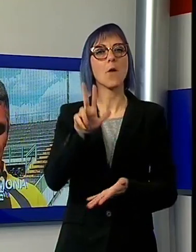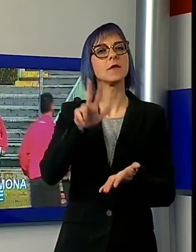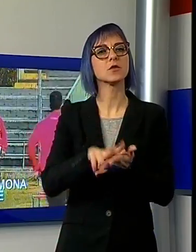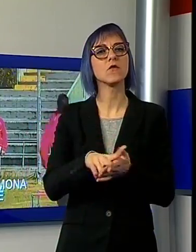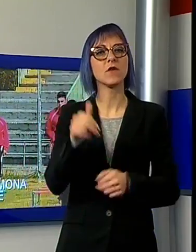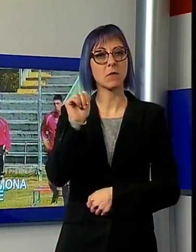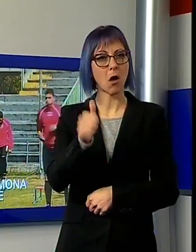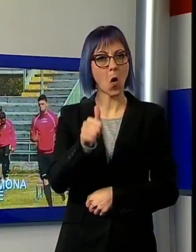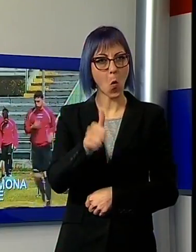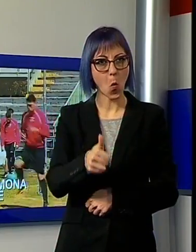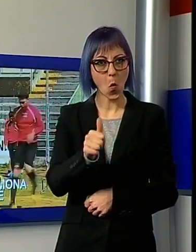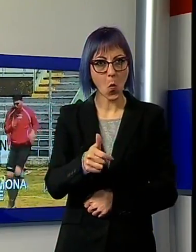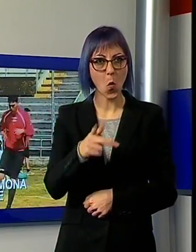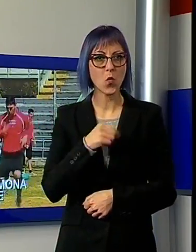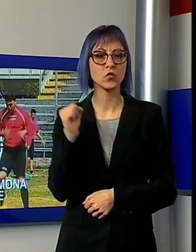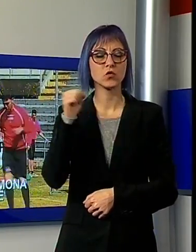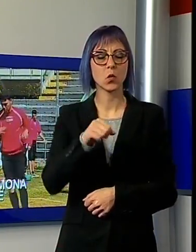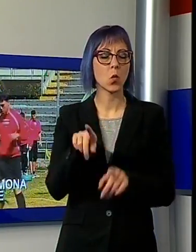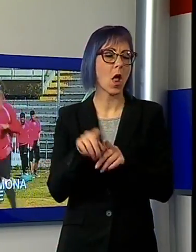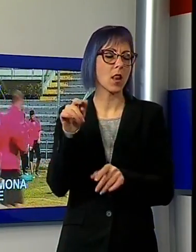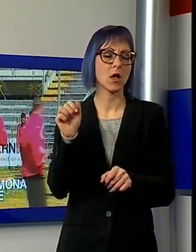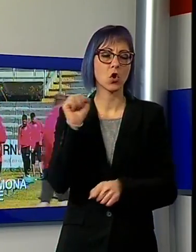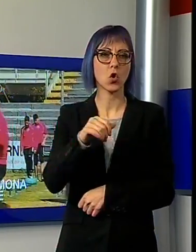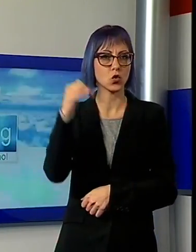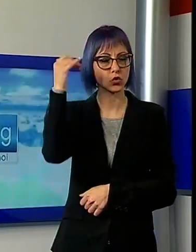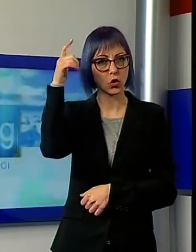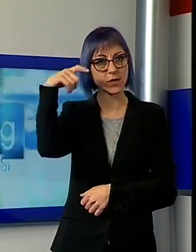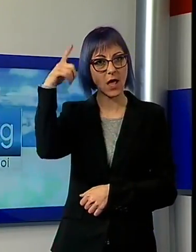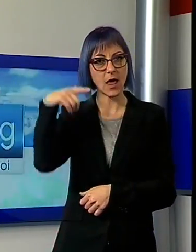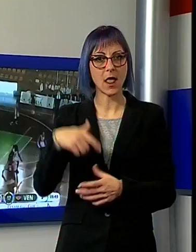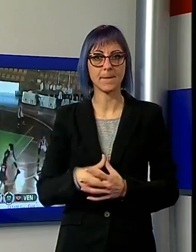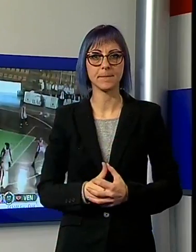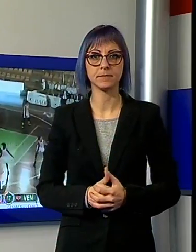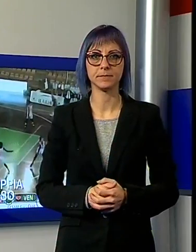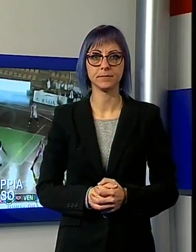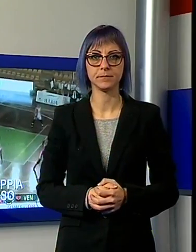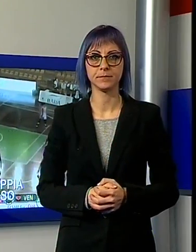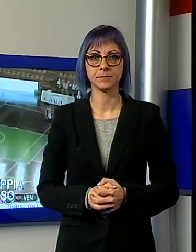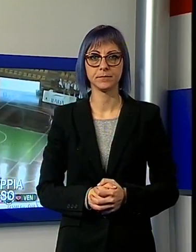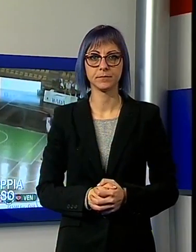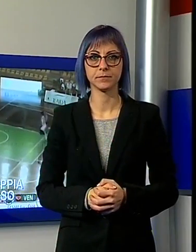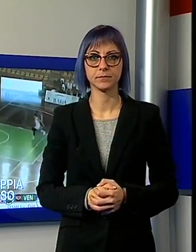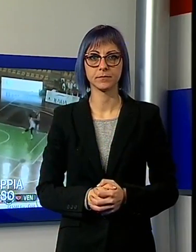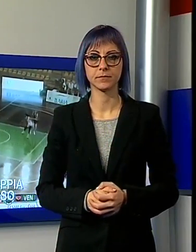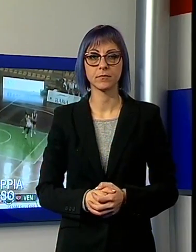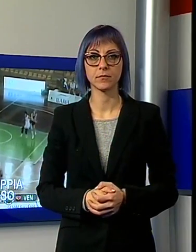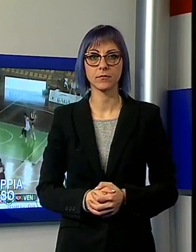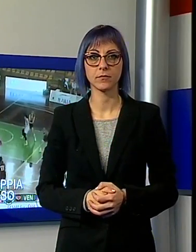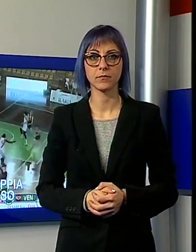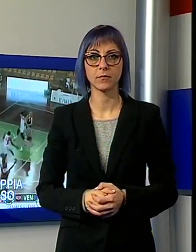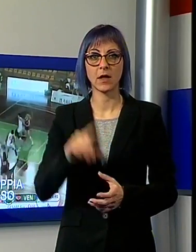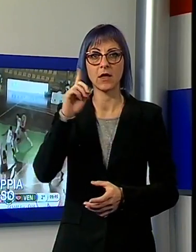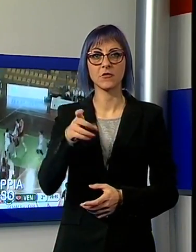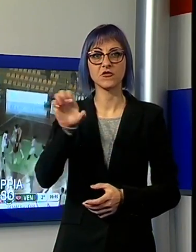'undici che ha battuto il Siena, con l'unica eccezione di Merlonghi al posto di Tavanti. La Gesam raddoppia,